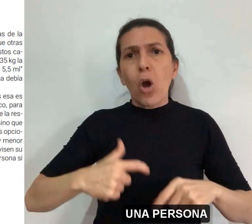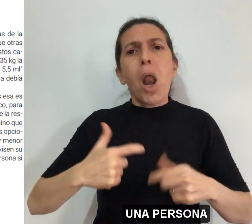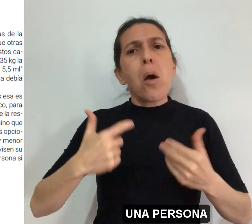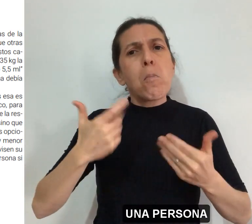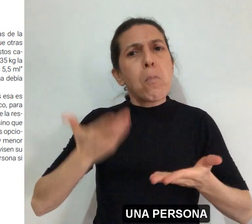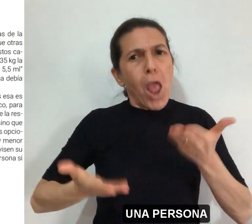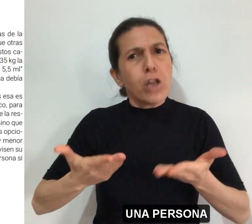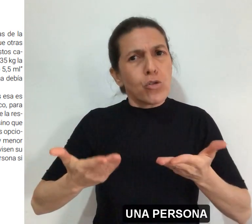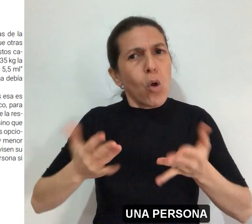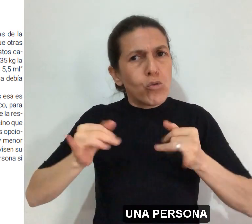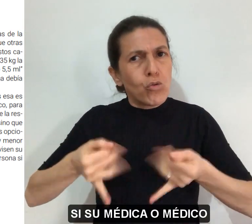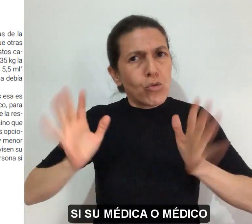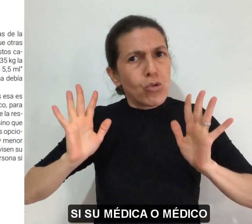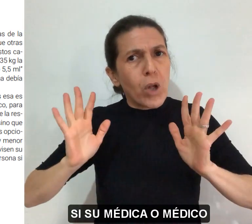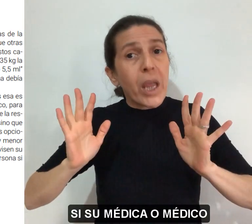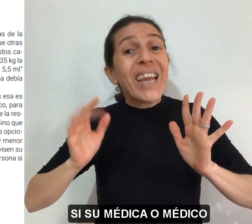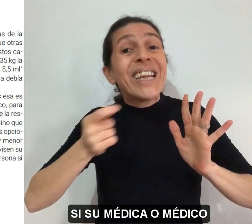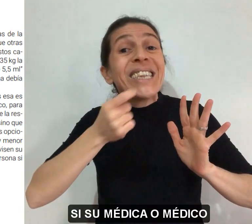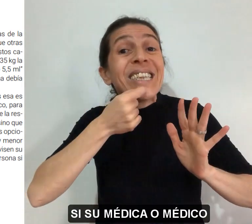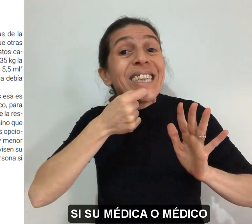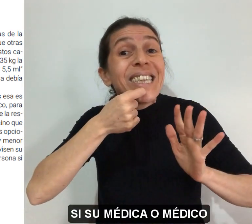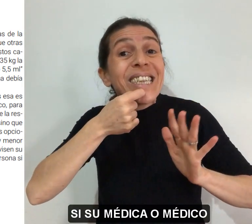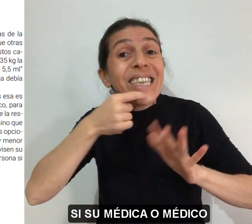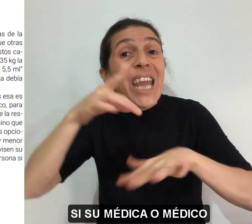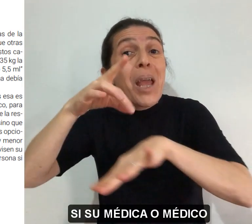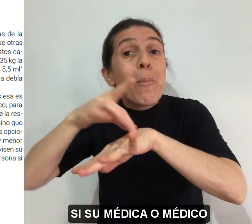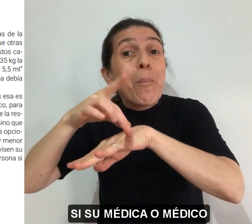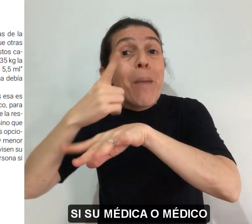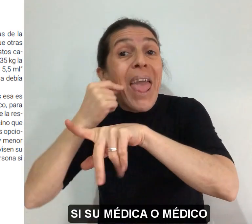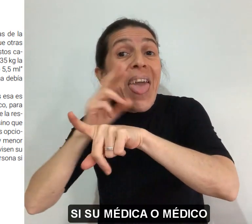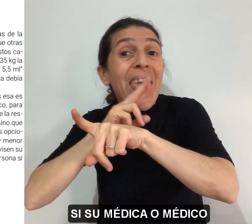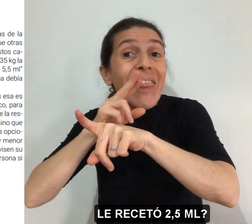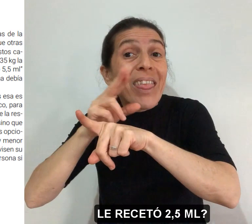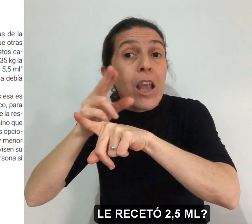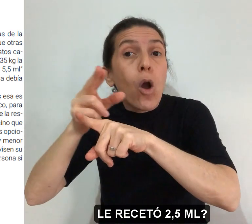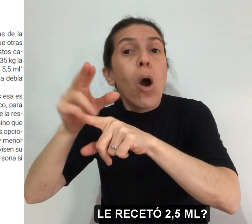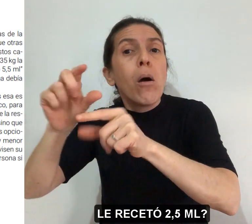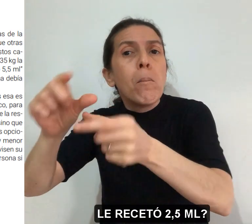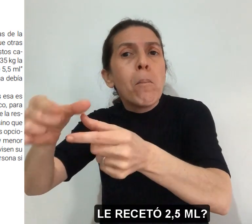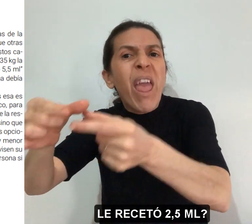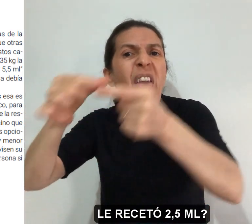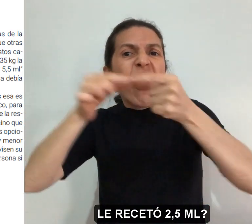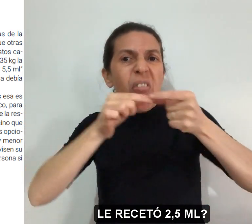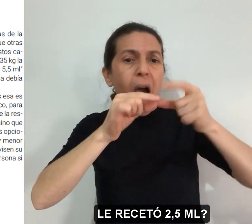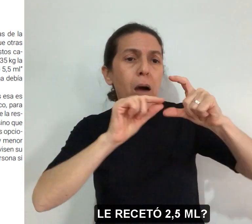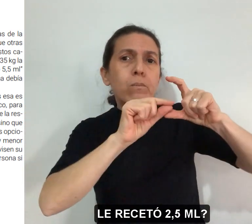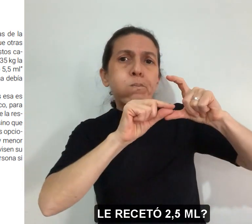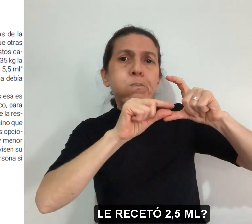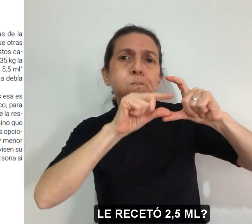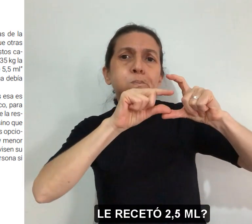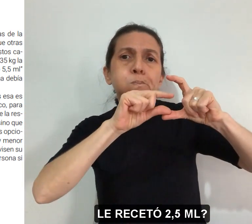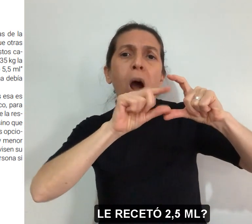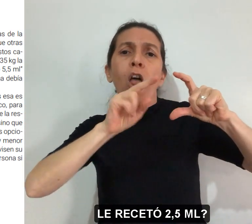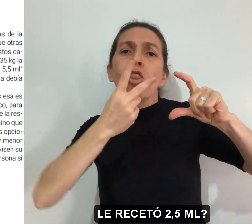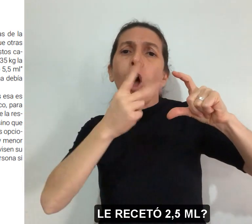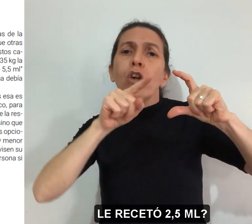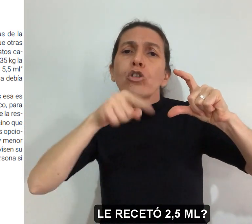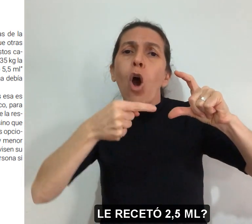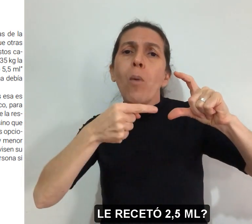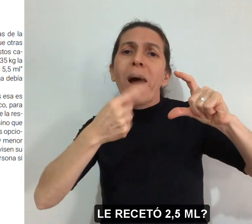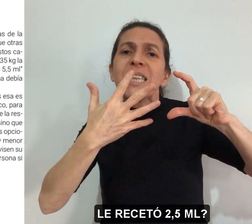una persona si su médica o médico le recetó 2